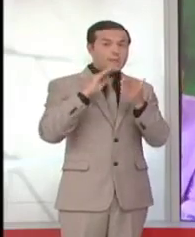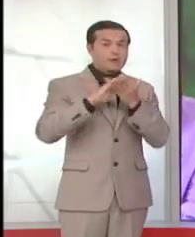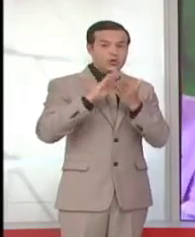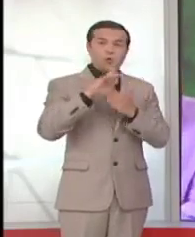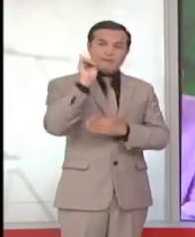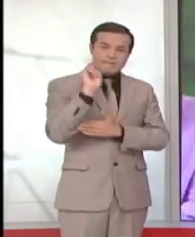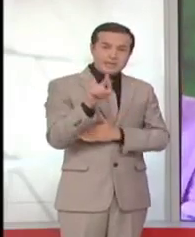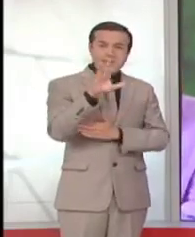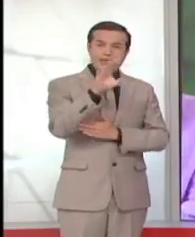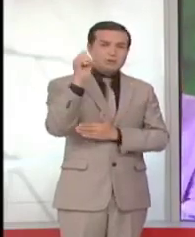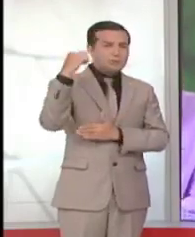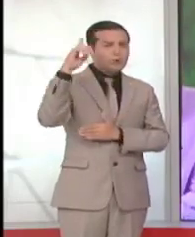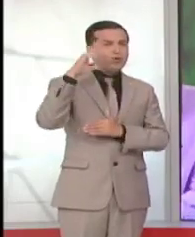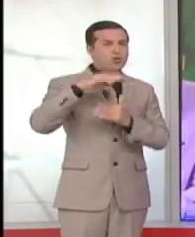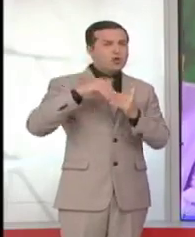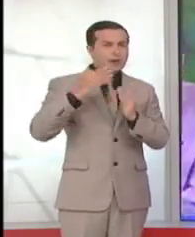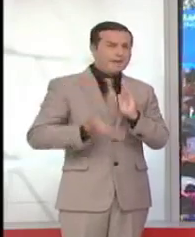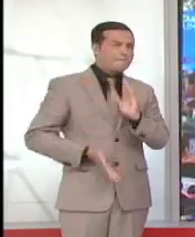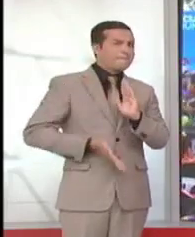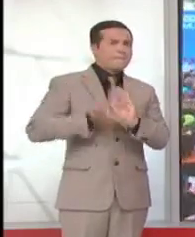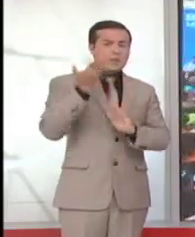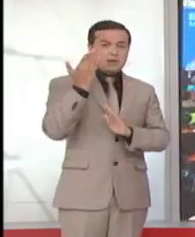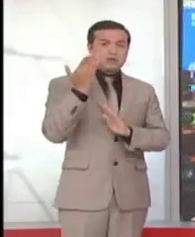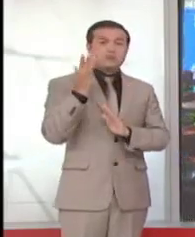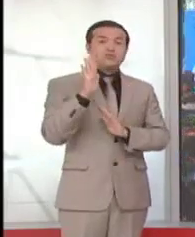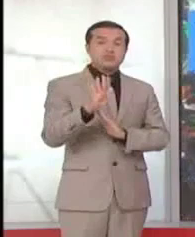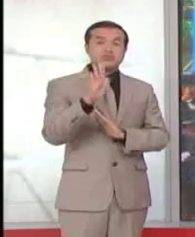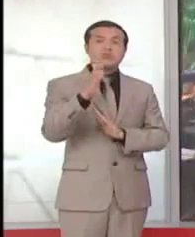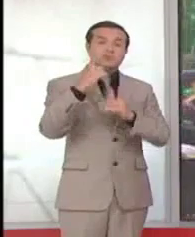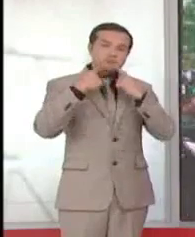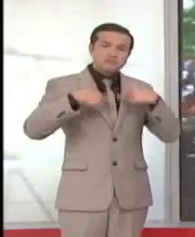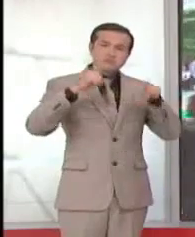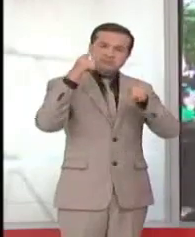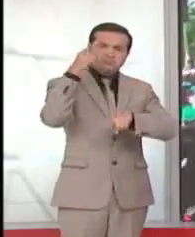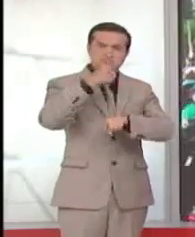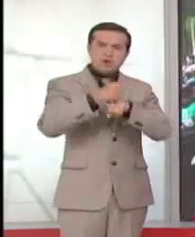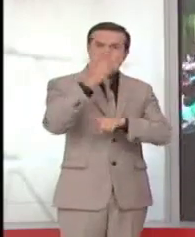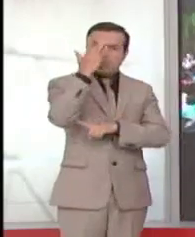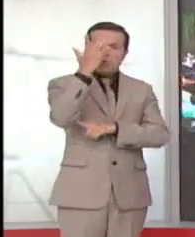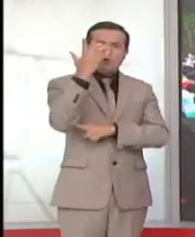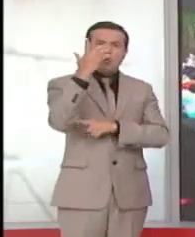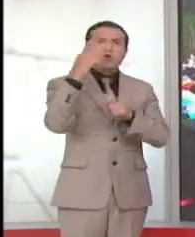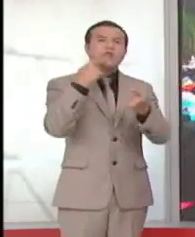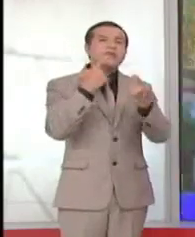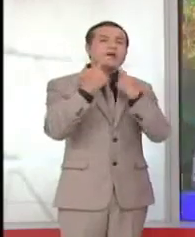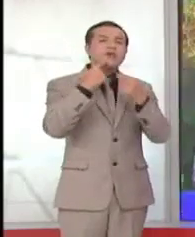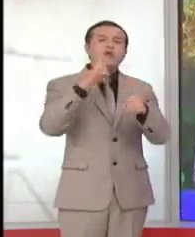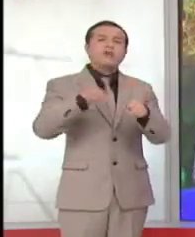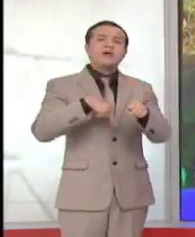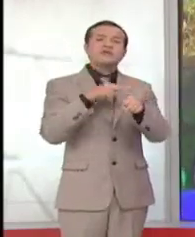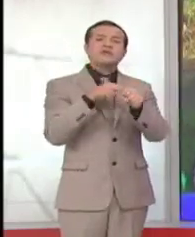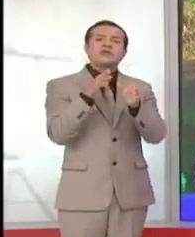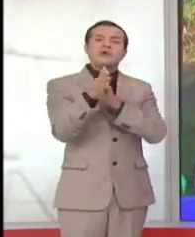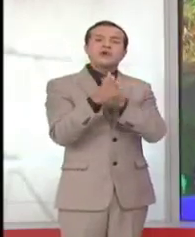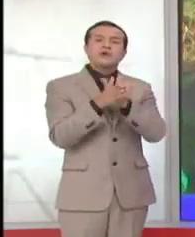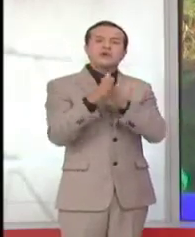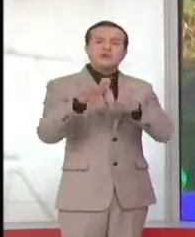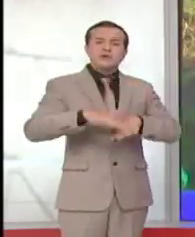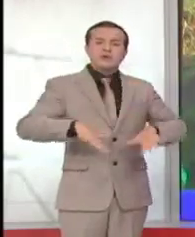de dólares, más del doble. Su expedición se dio en el marco del Gran Acuerdo Nacional por el Cacao y Chocolate realizado en el Cantón Yaguachi, provincia